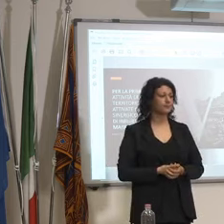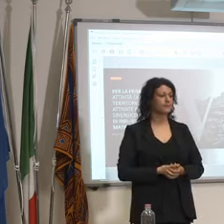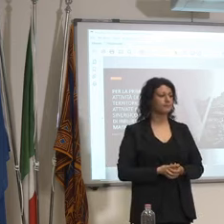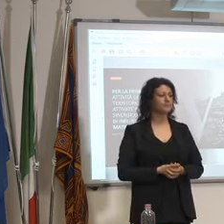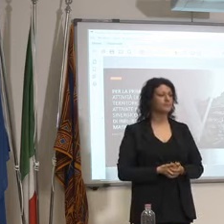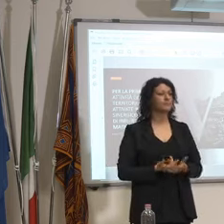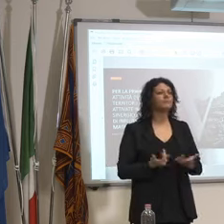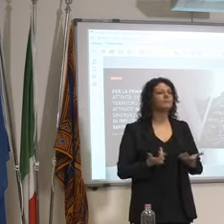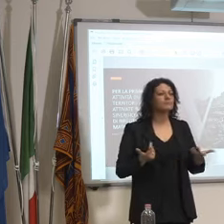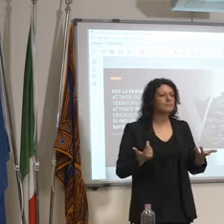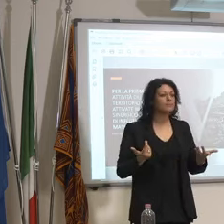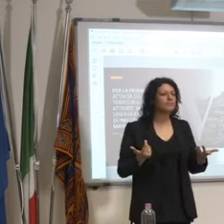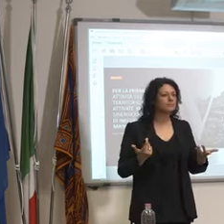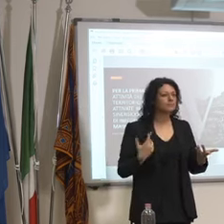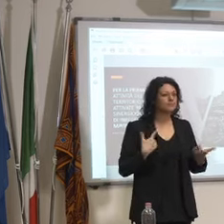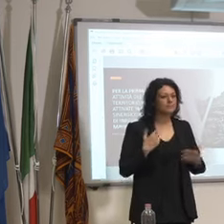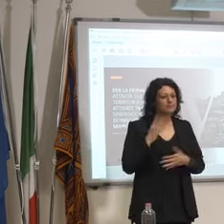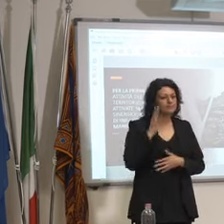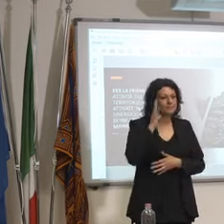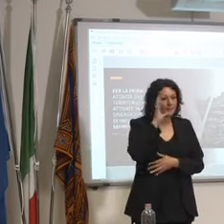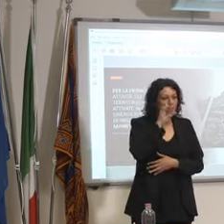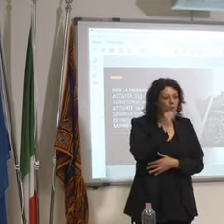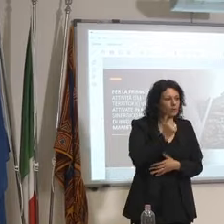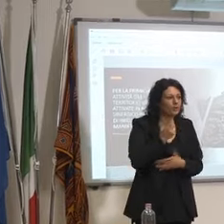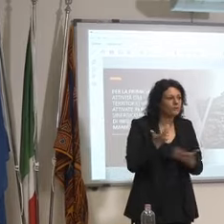sono considerazioni